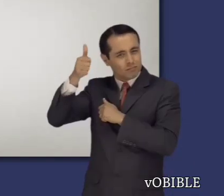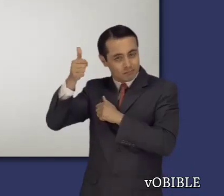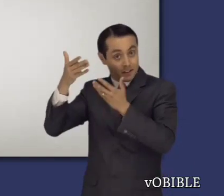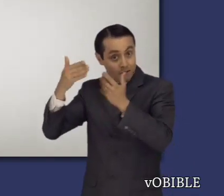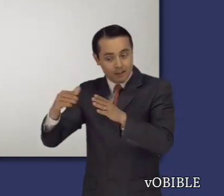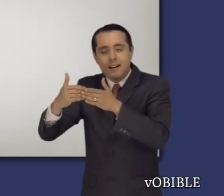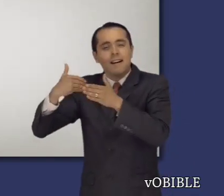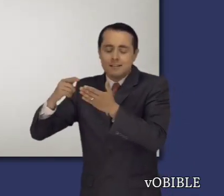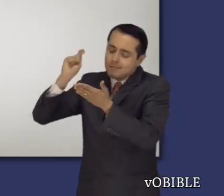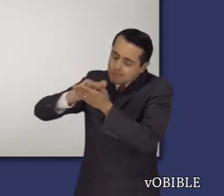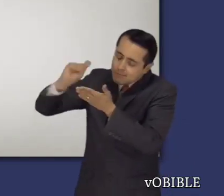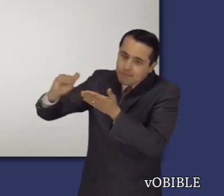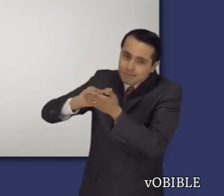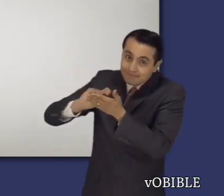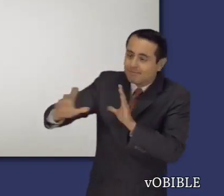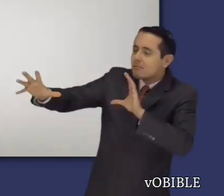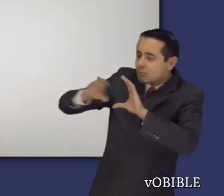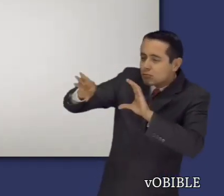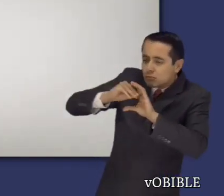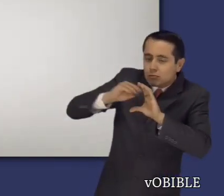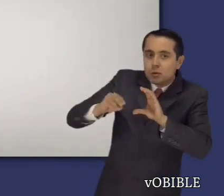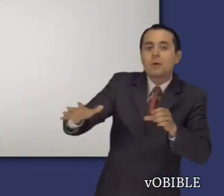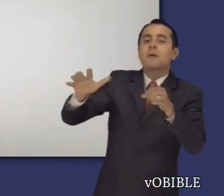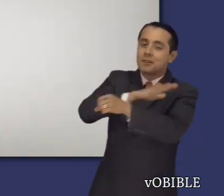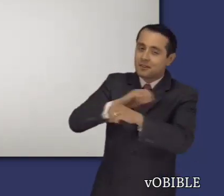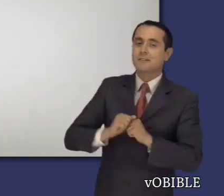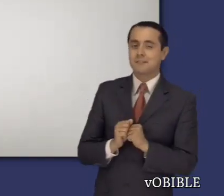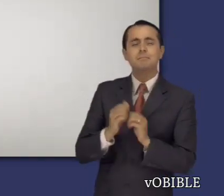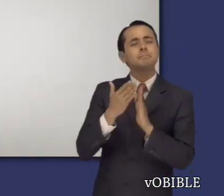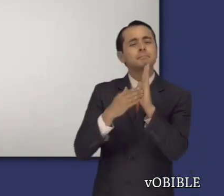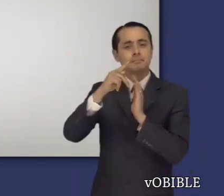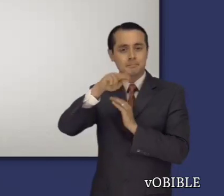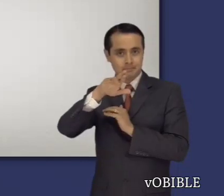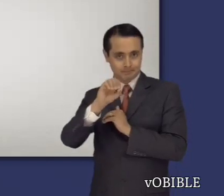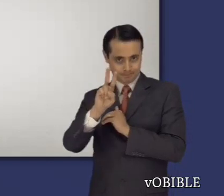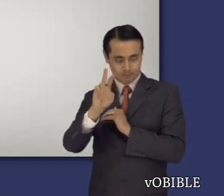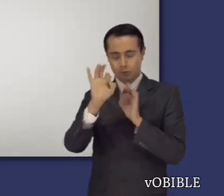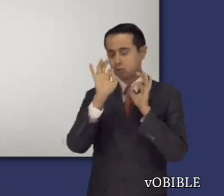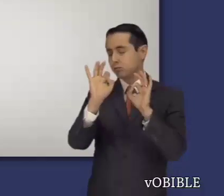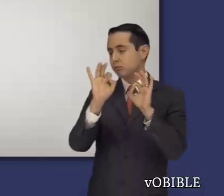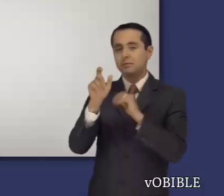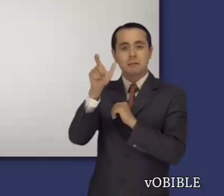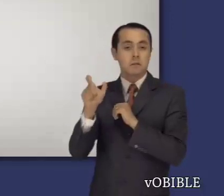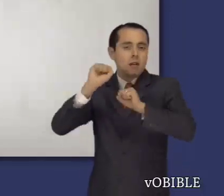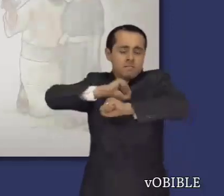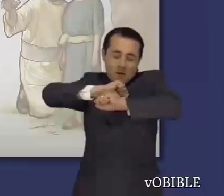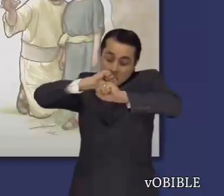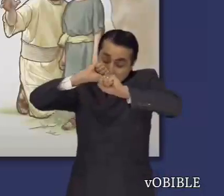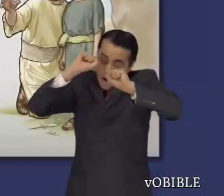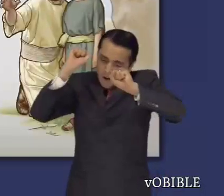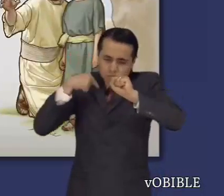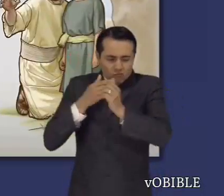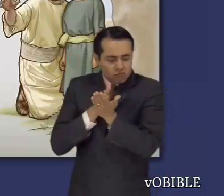El Libro de Proverbios contiene consejos de parte de Dios para prácticamente toda situación de la vida diaria, desde